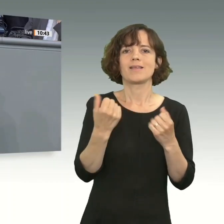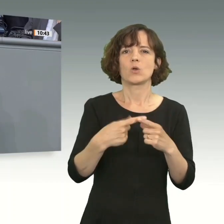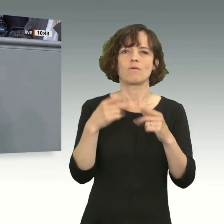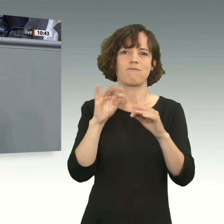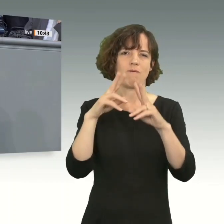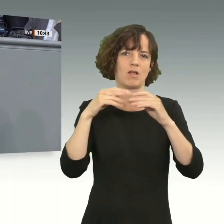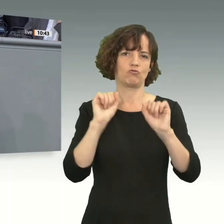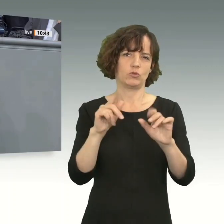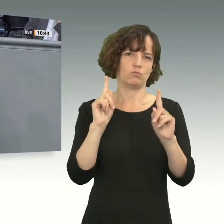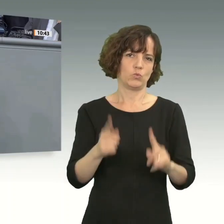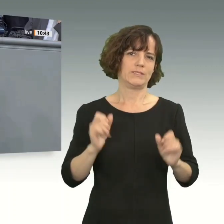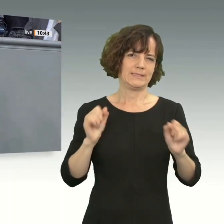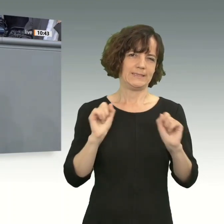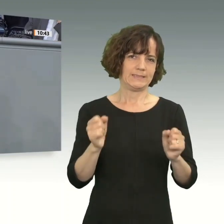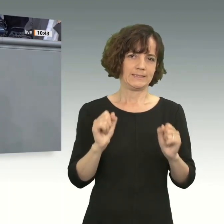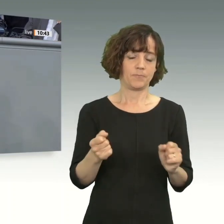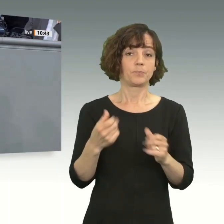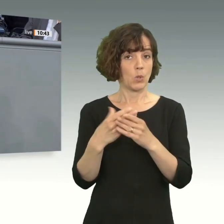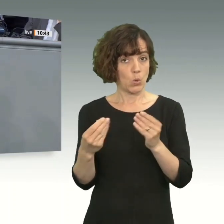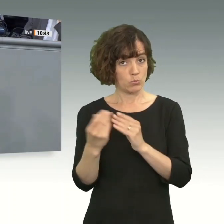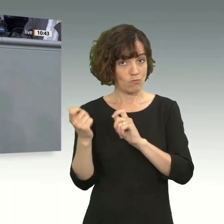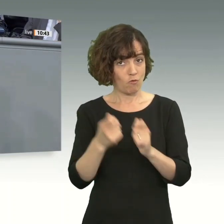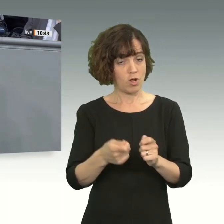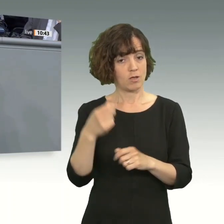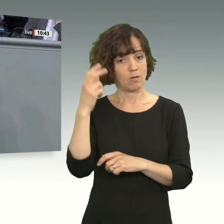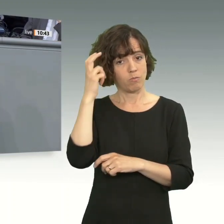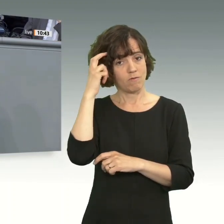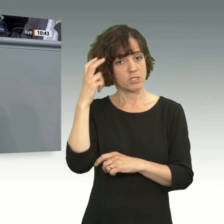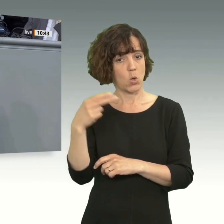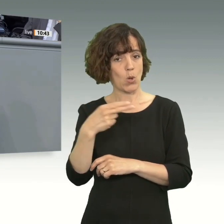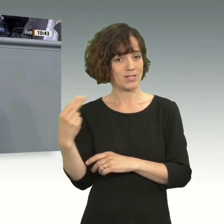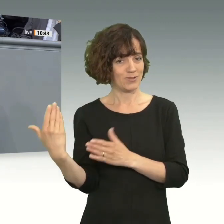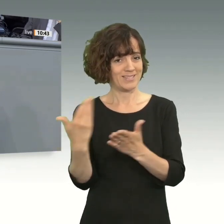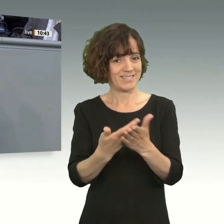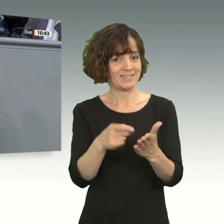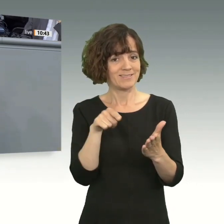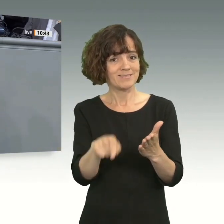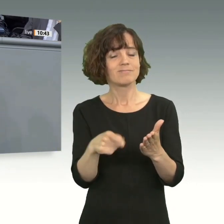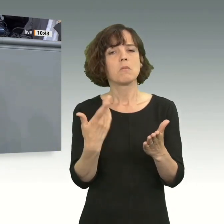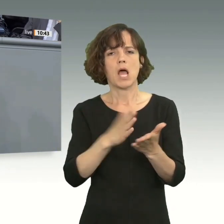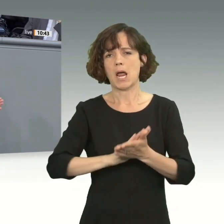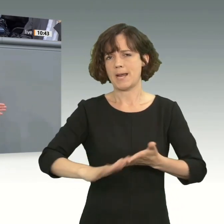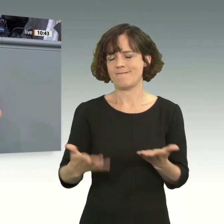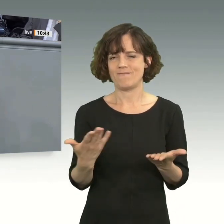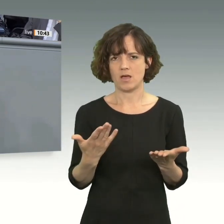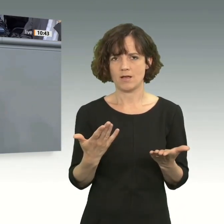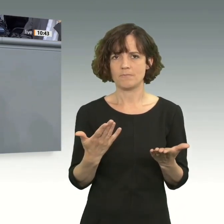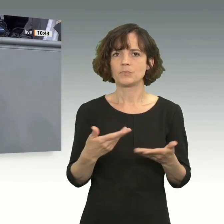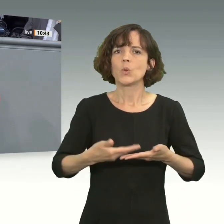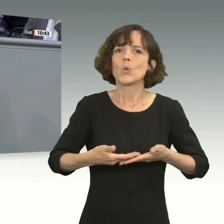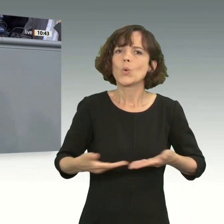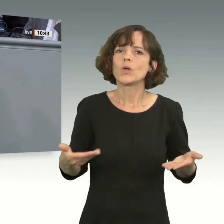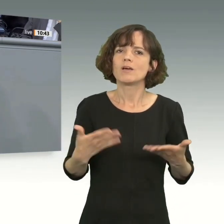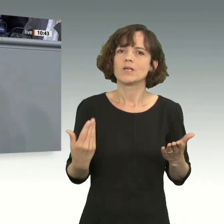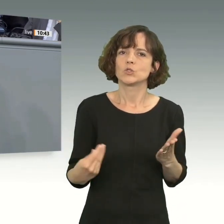Waldschutz einsetzen muss. Den Lösungsvorschlag, den Professor Holterhus vorgelegt hat, ist relativ einfach. Es basiert darauf,